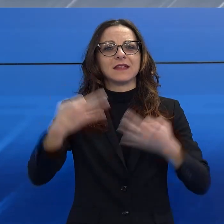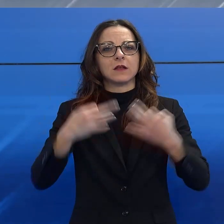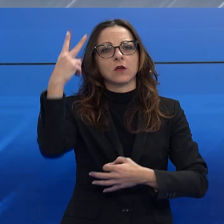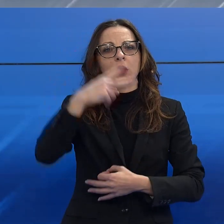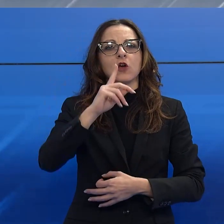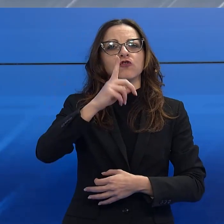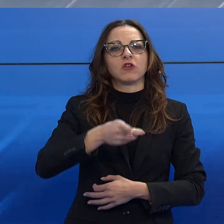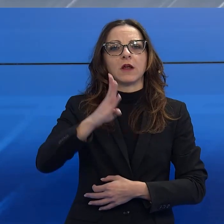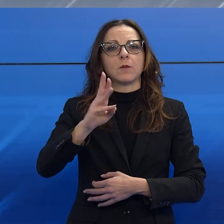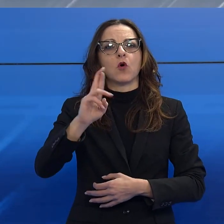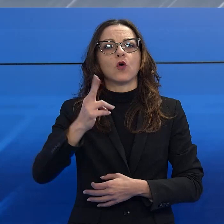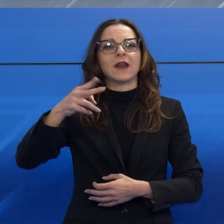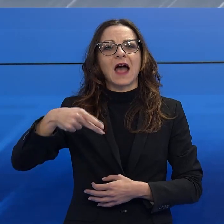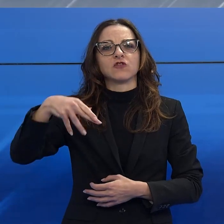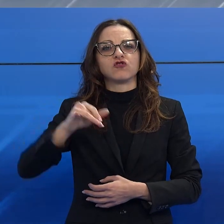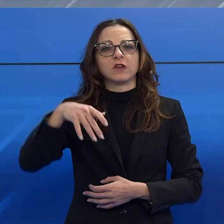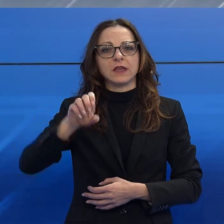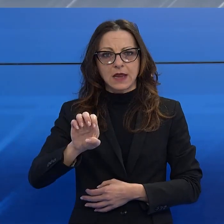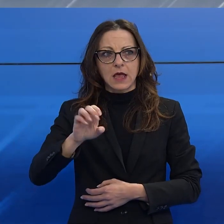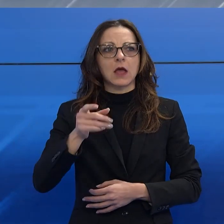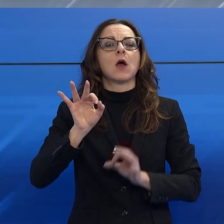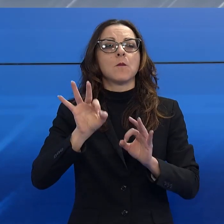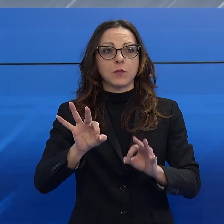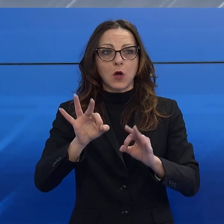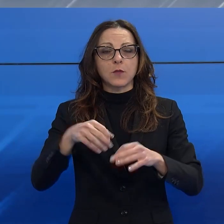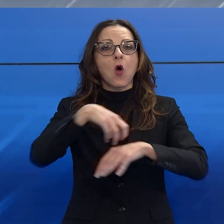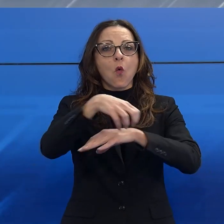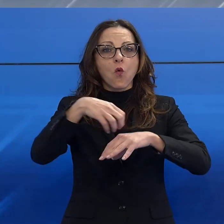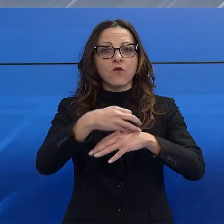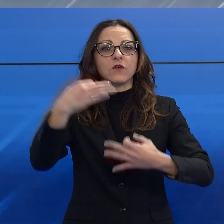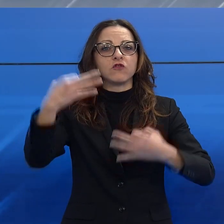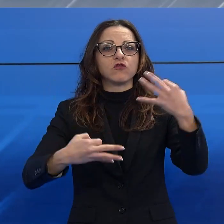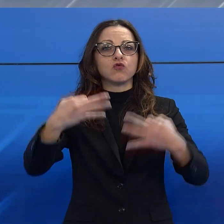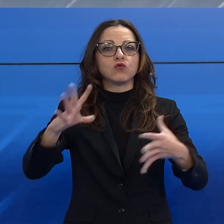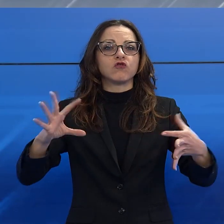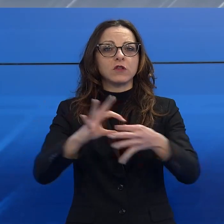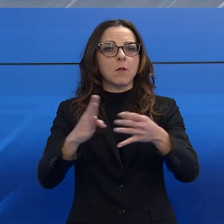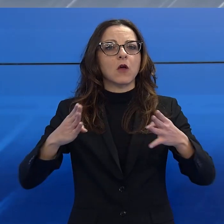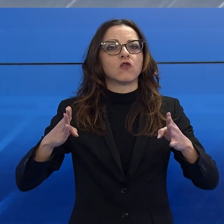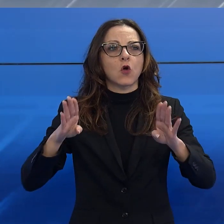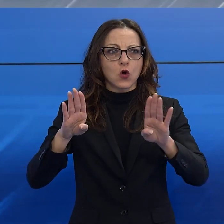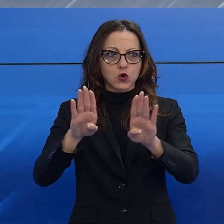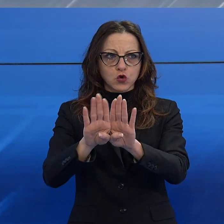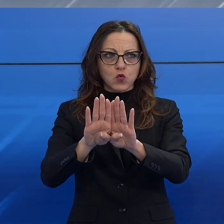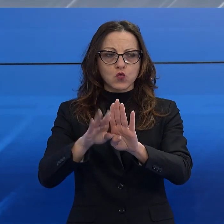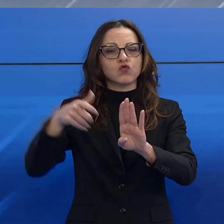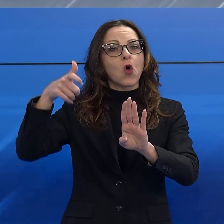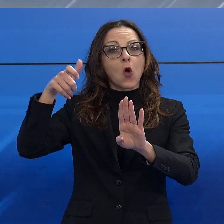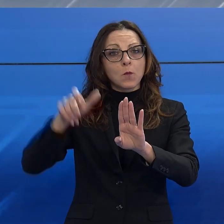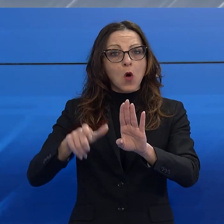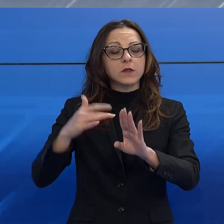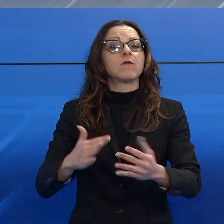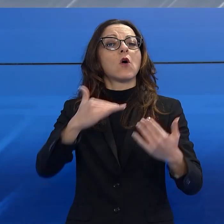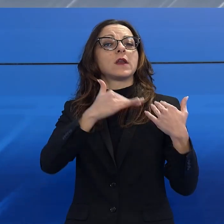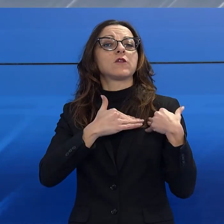Gerardo Boragine, ha disposto la chiusura degli uffici del giudice di pace a seguito della nota del responsabile